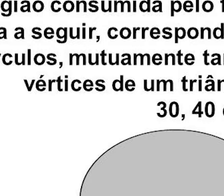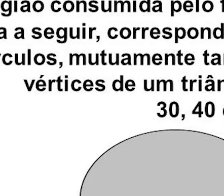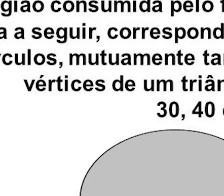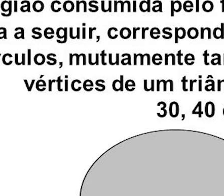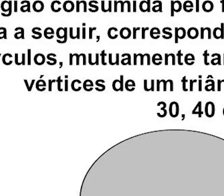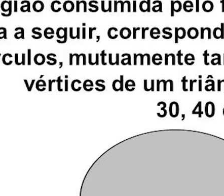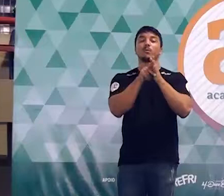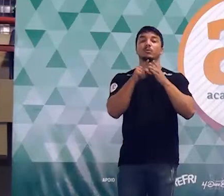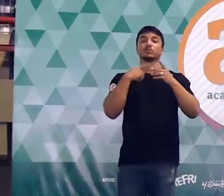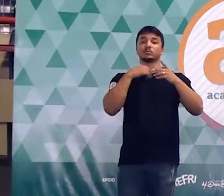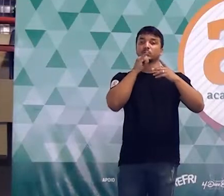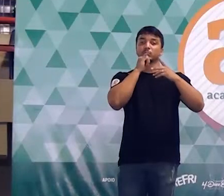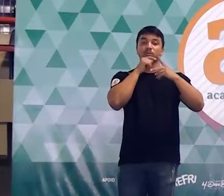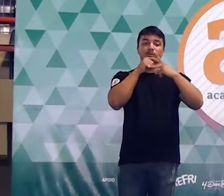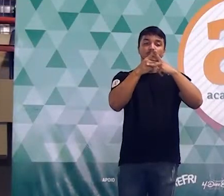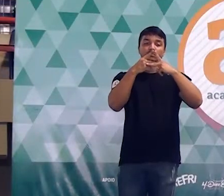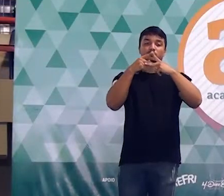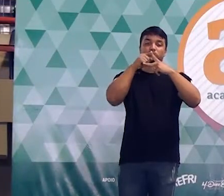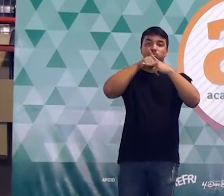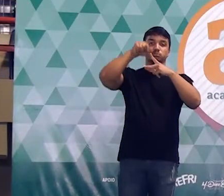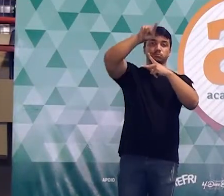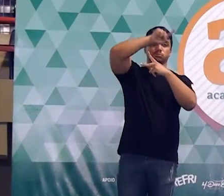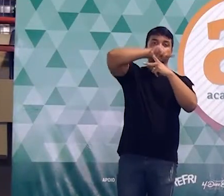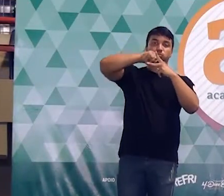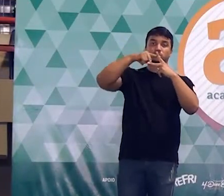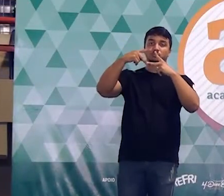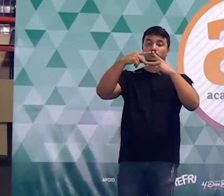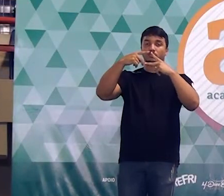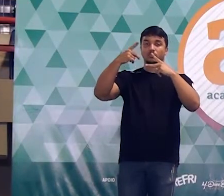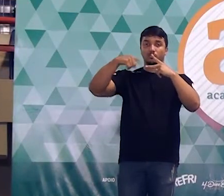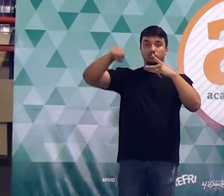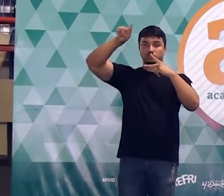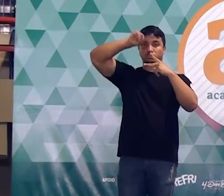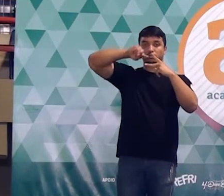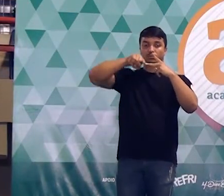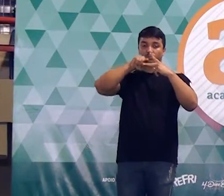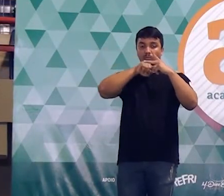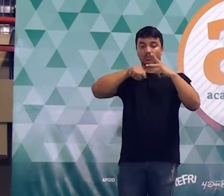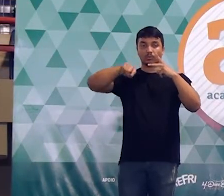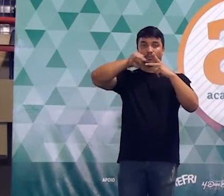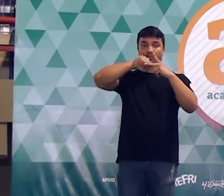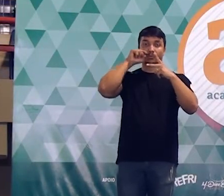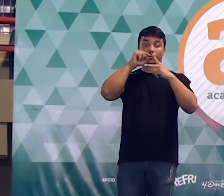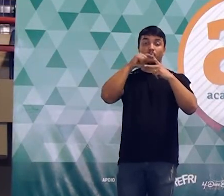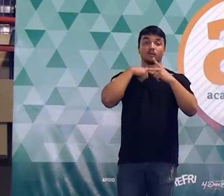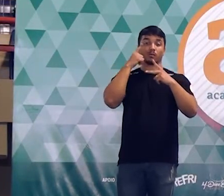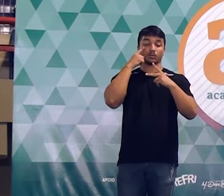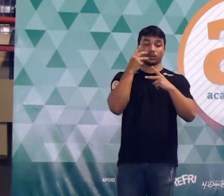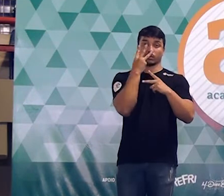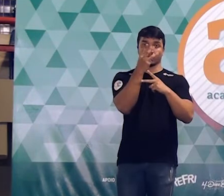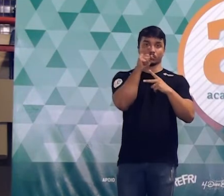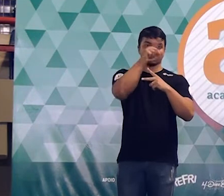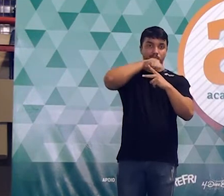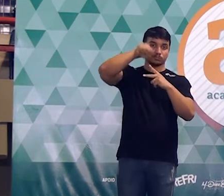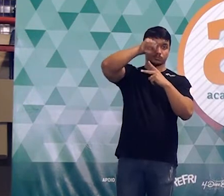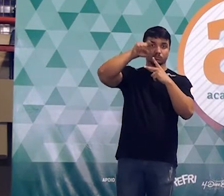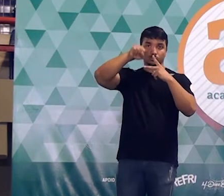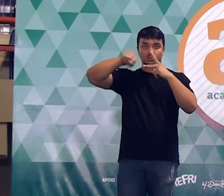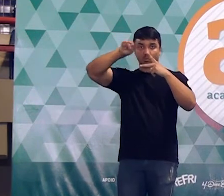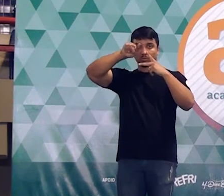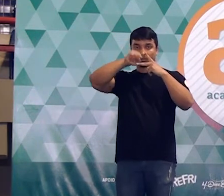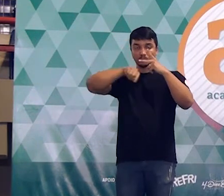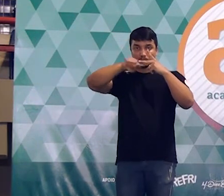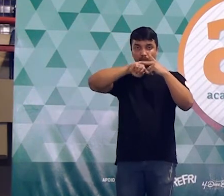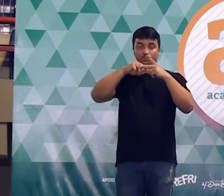50 metros Alexandre, eu não estou vendo esse triângulo daqui a pouco a gente vai compor uma figura bonitinha o que a gente está vendo aqui são três círculos eu estou vendo que